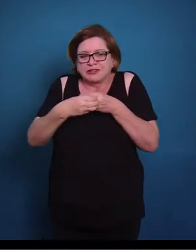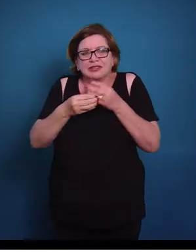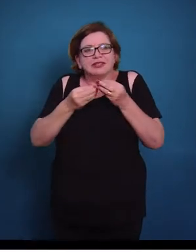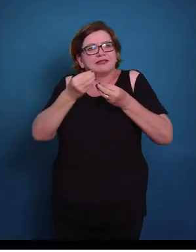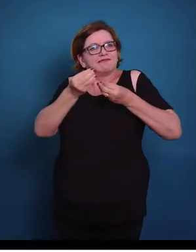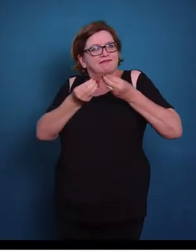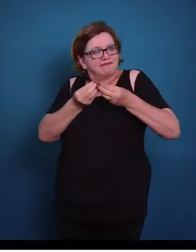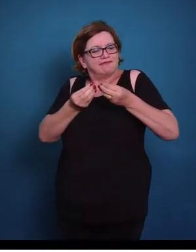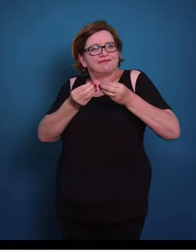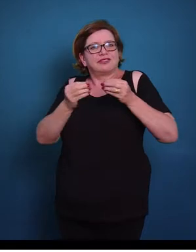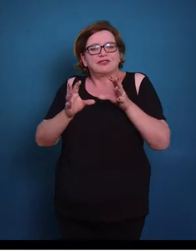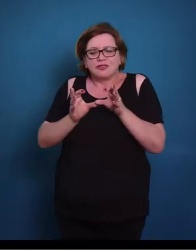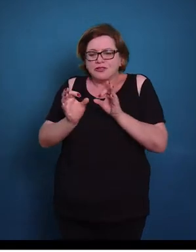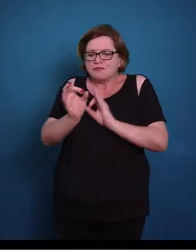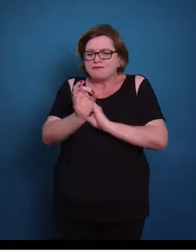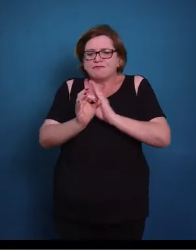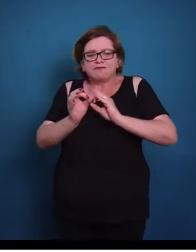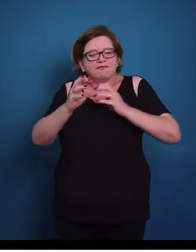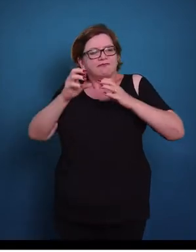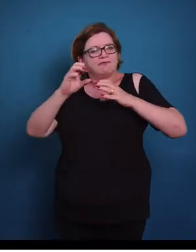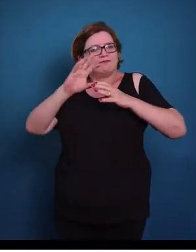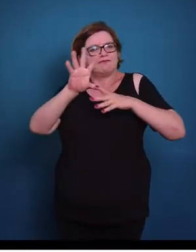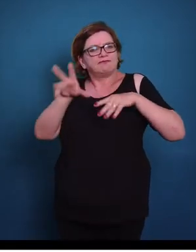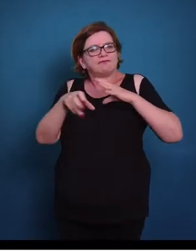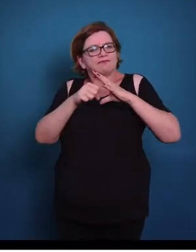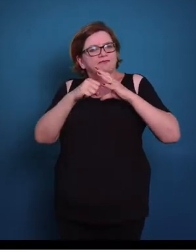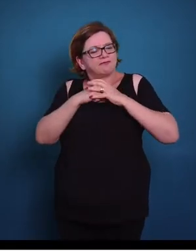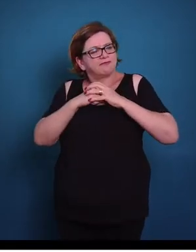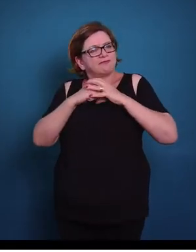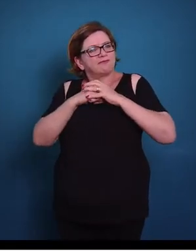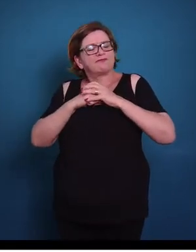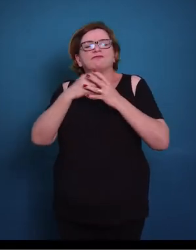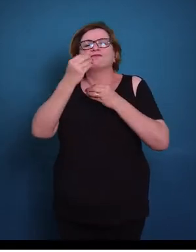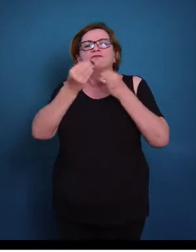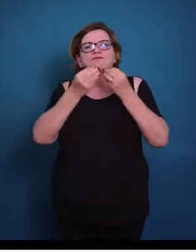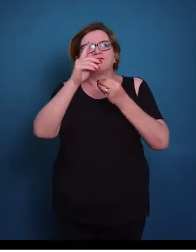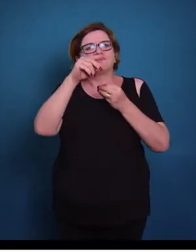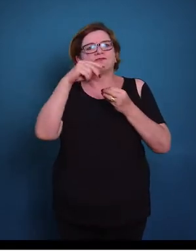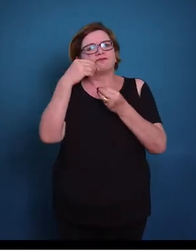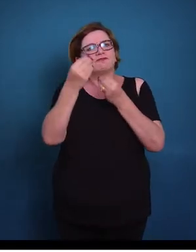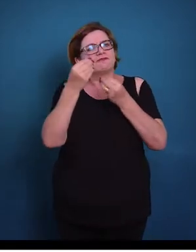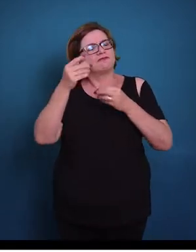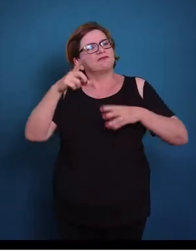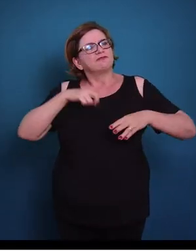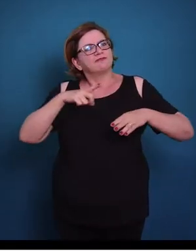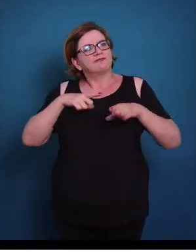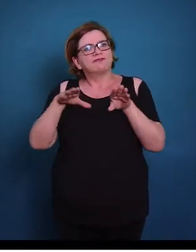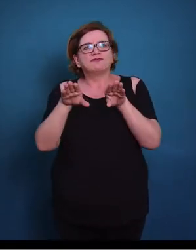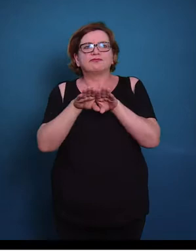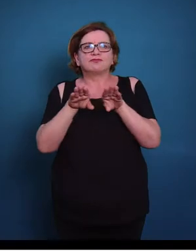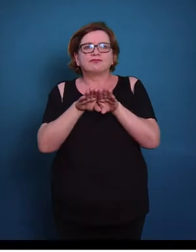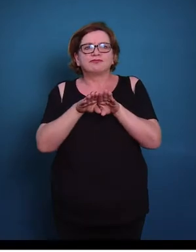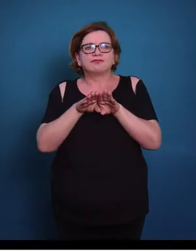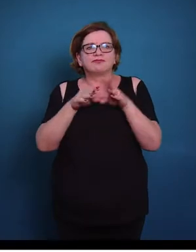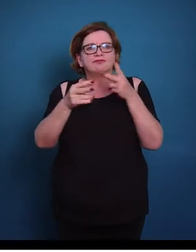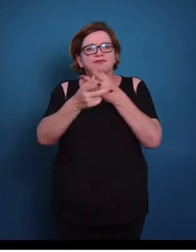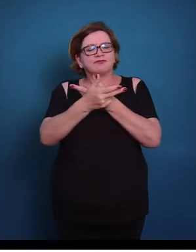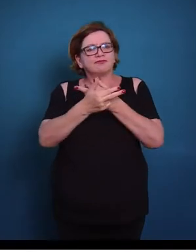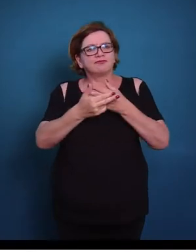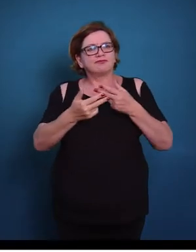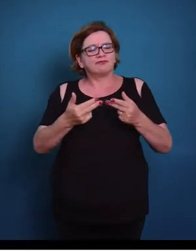Então eles vão dar uma estrutura para a célula, mantendo a estrutura celular. E nós também temos aqui essas